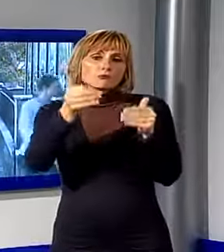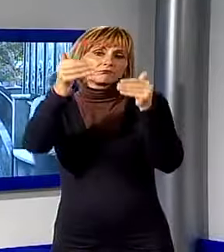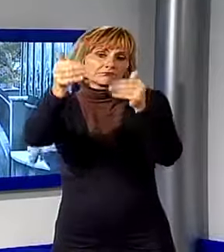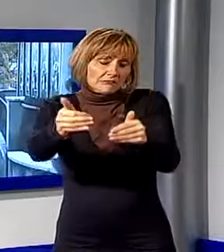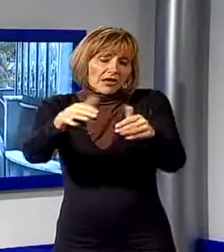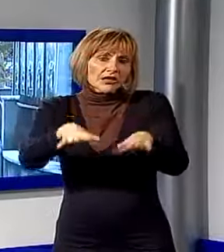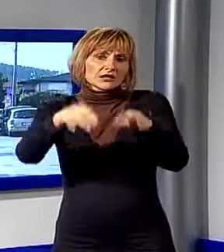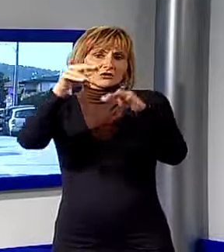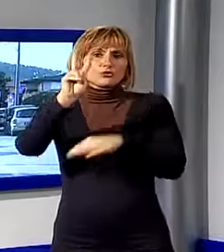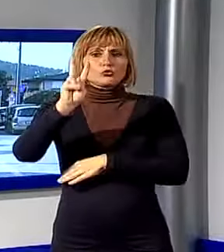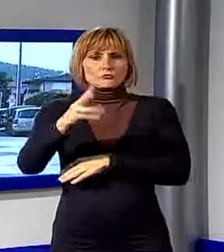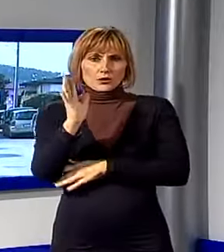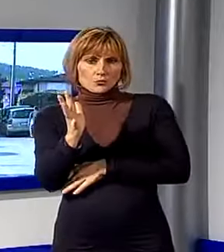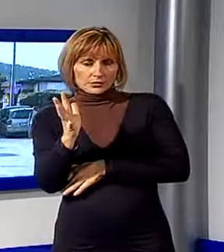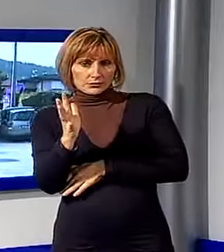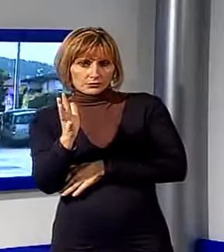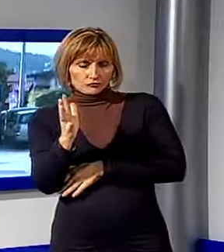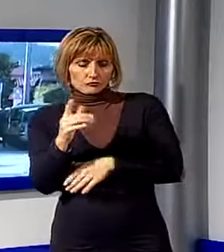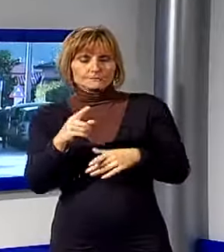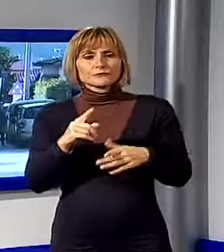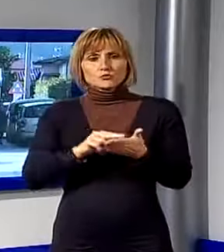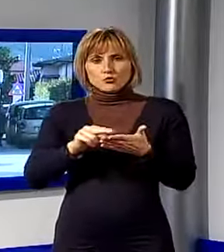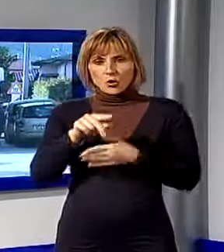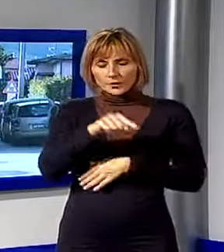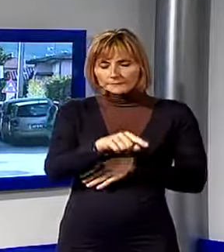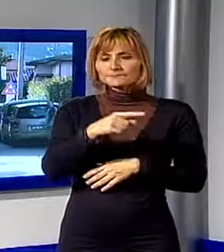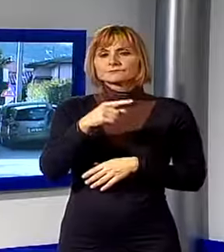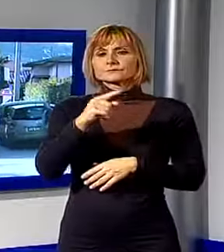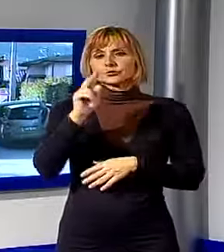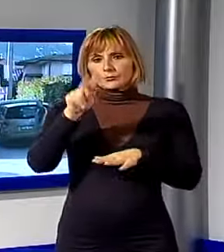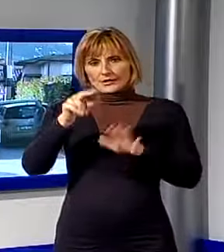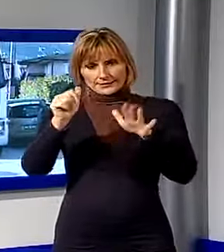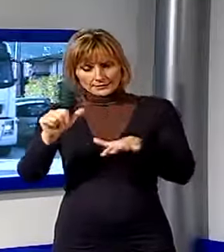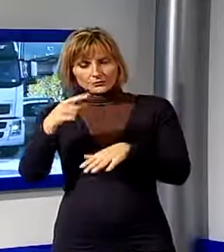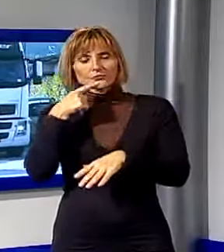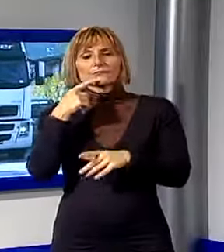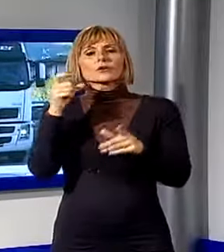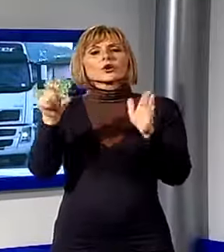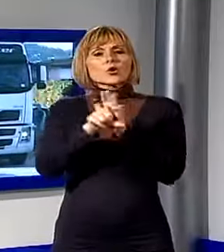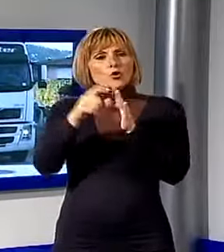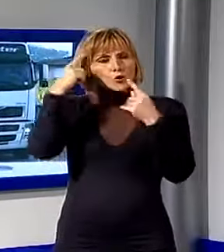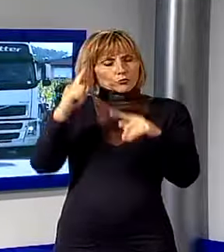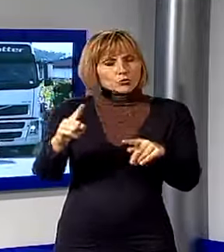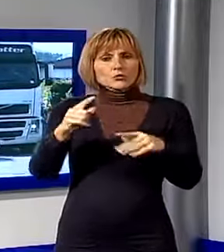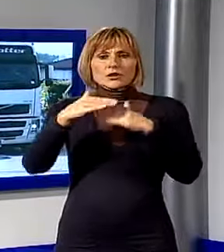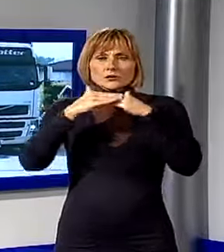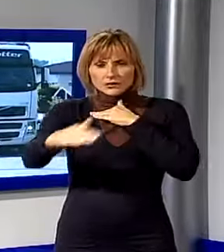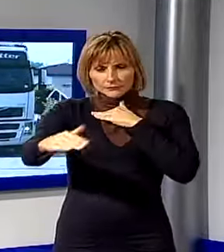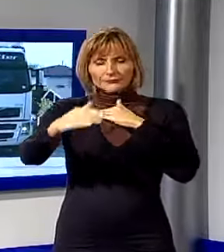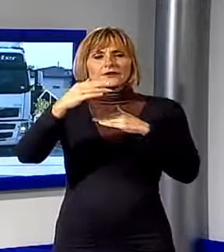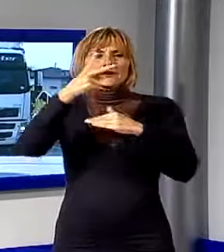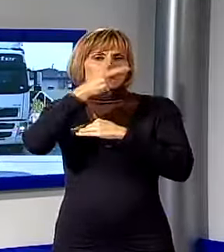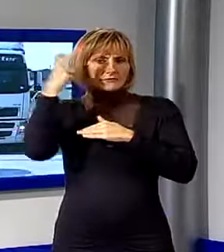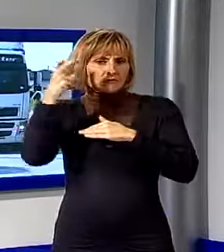anche per il prossimo. Il comune sistemerà l'asfalto, disegnerà i posti auto e si occuperà della messa in sicurezza del marciapiede